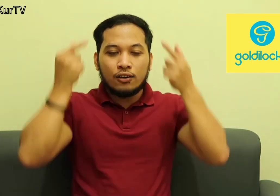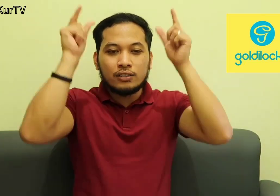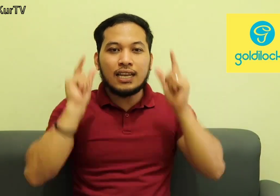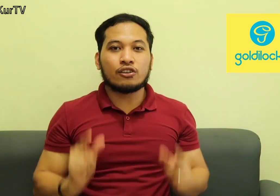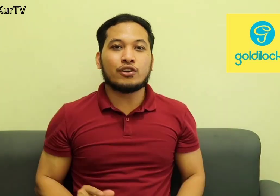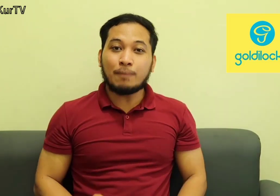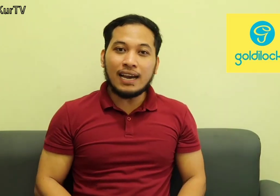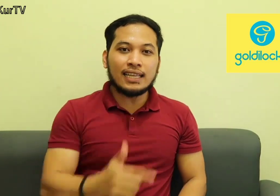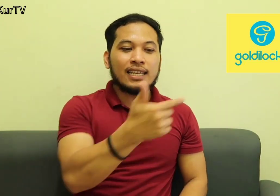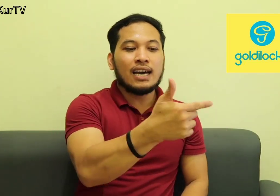Goldilocks So, isper nga natin